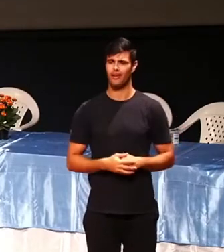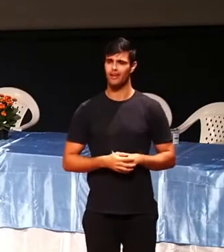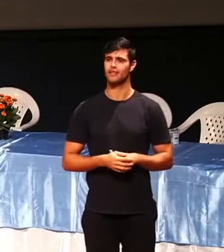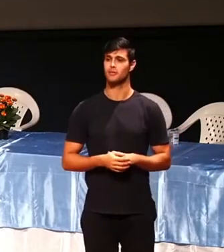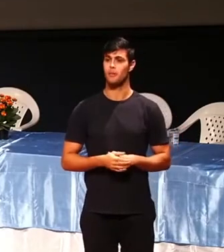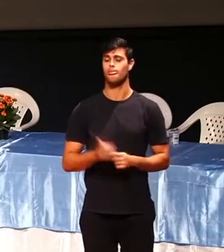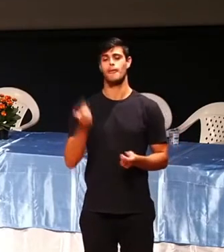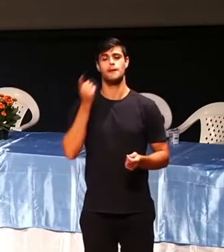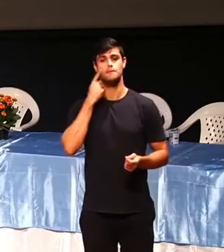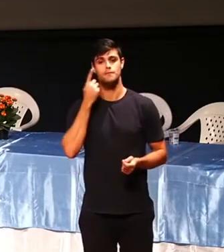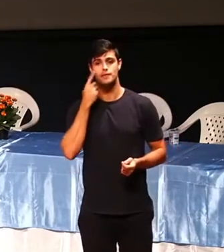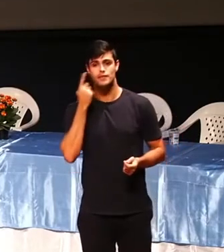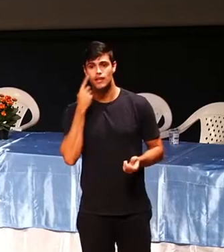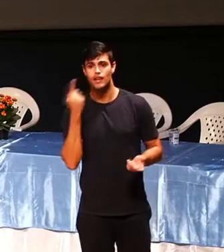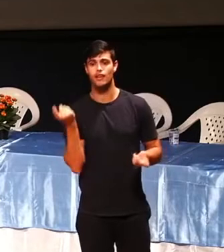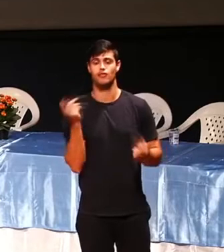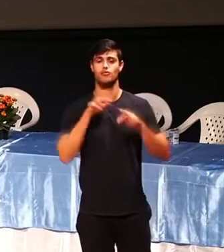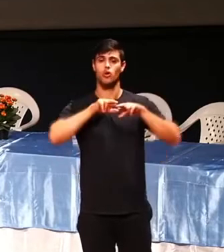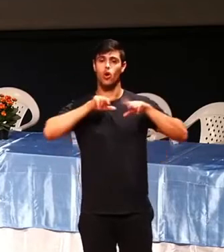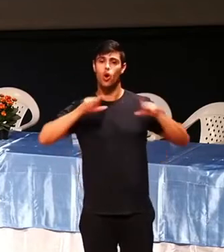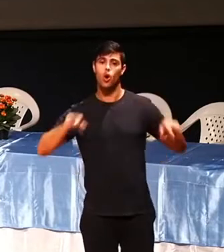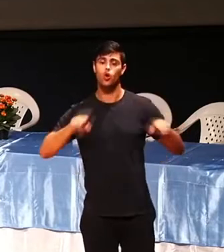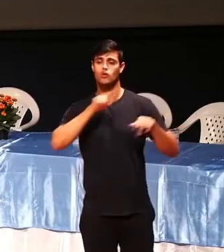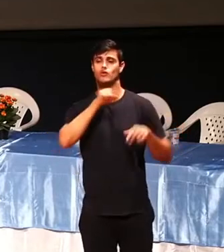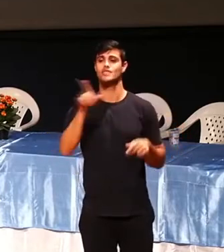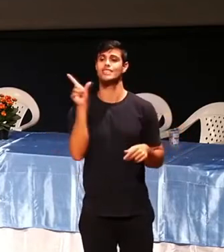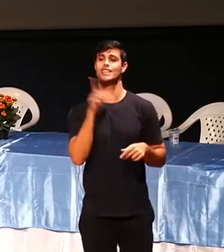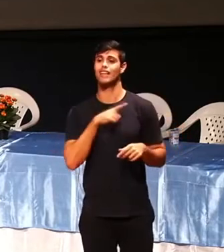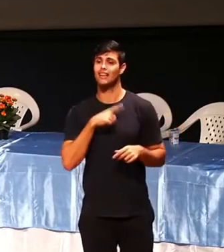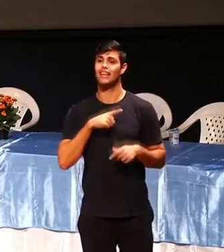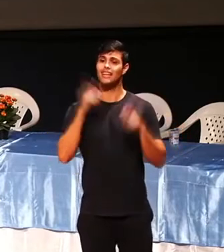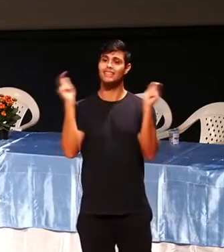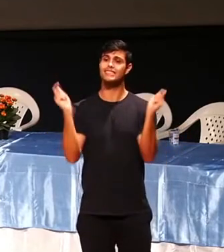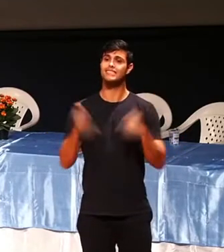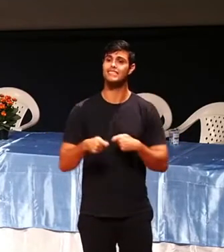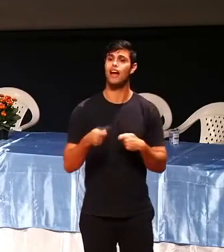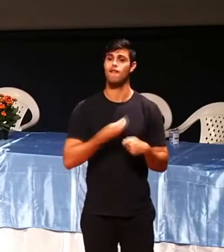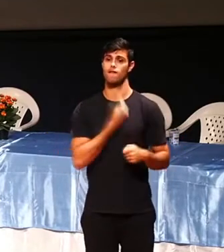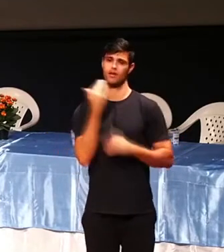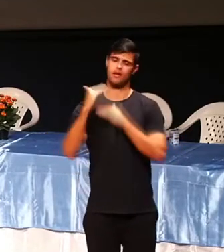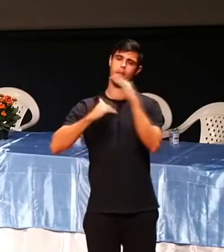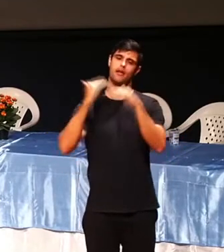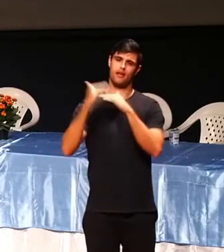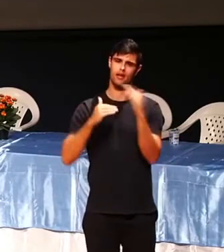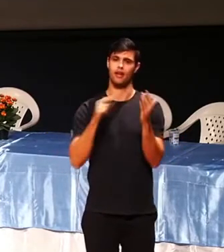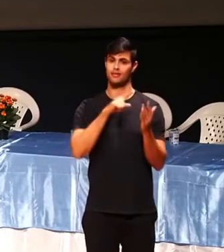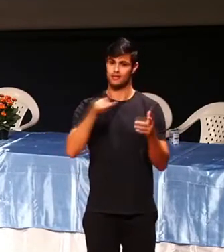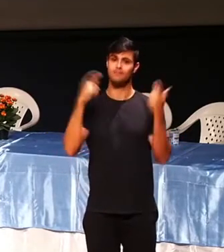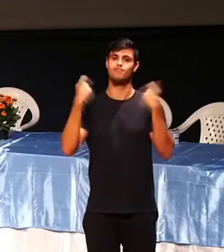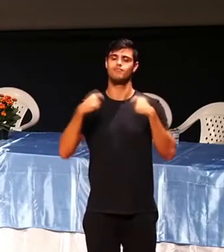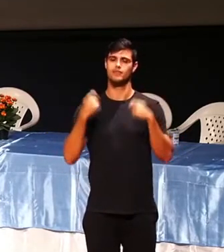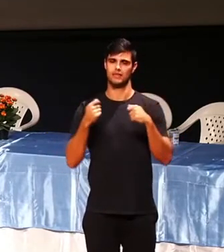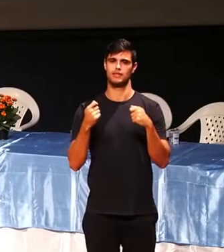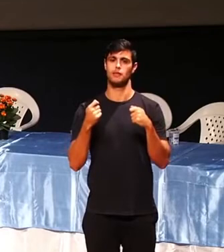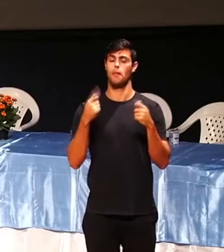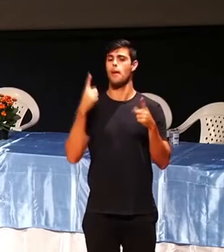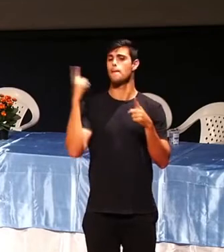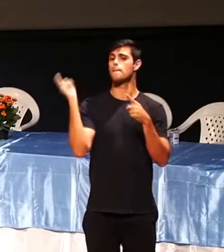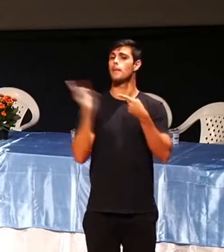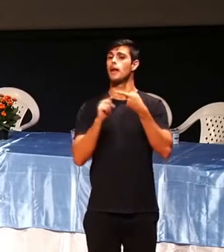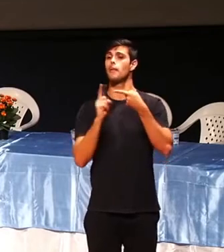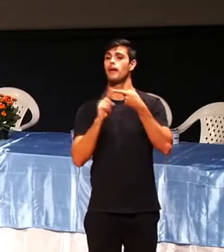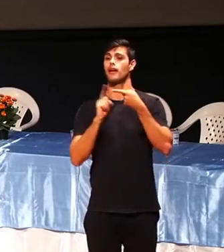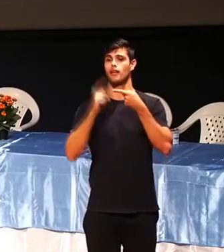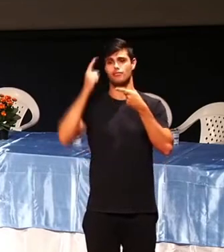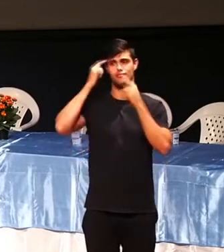que você tem de recurso, o que você pode fazer para melhorar a sua vida. Primeiro você tem um pensamento, um cérebro. Se